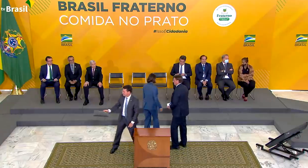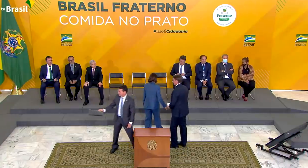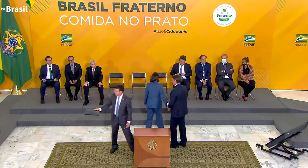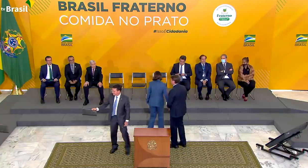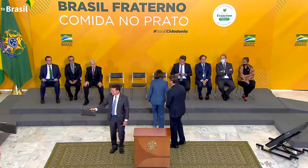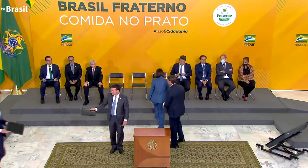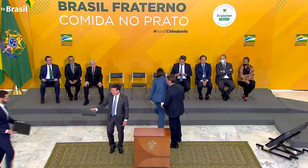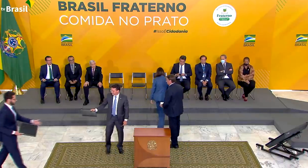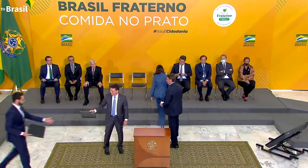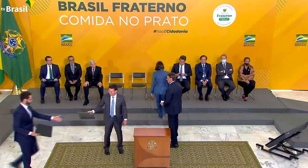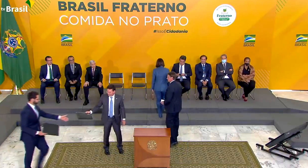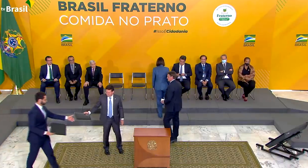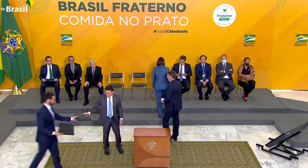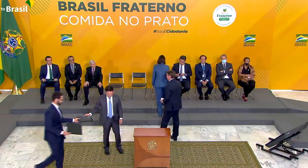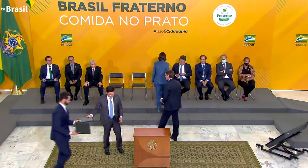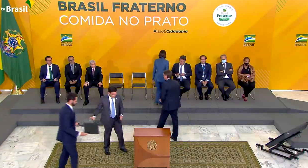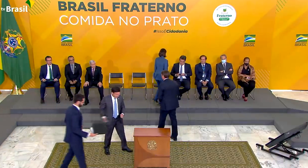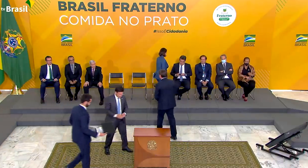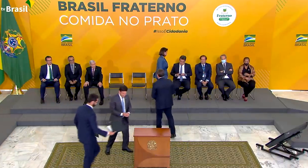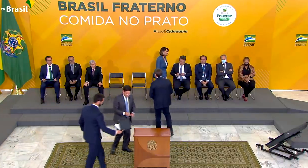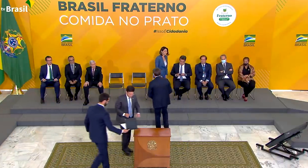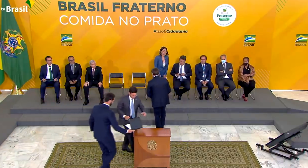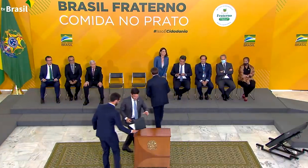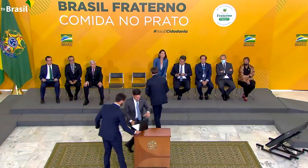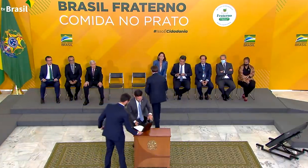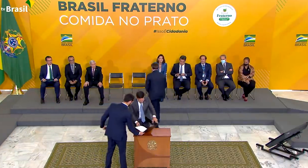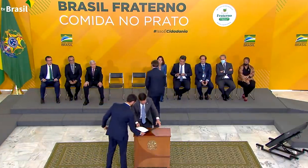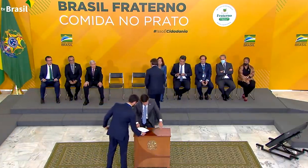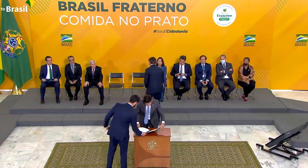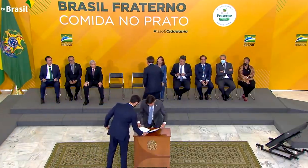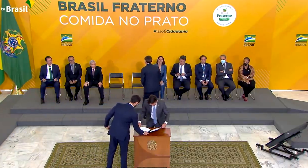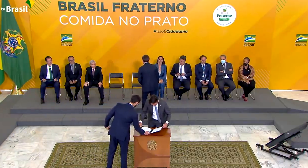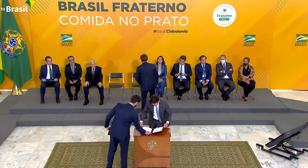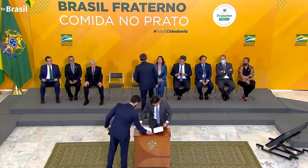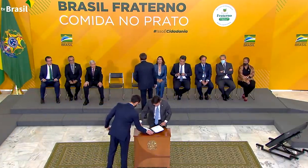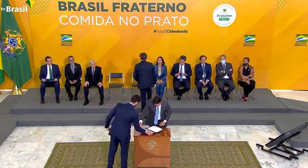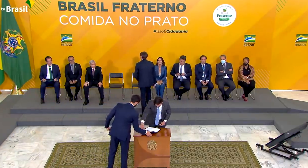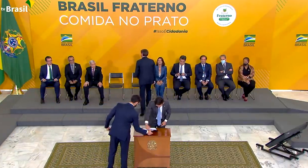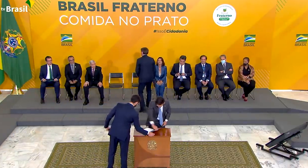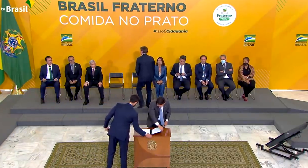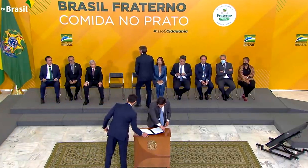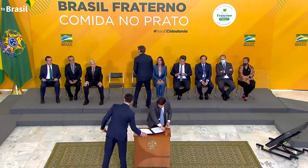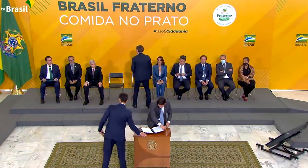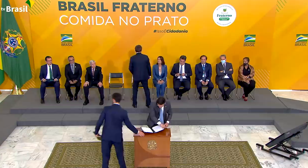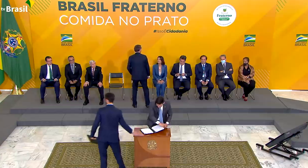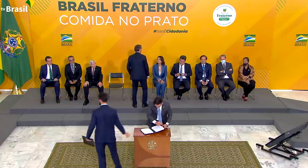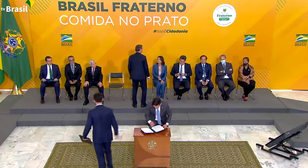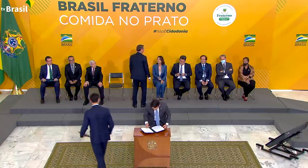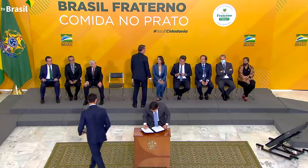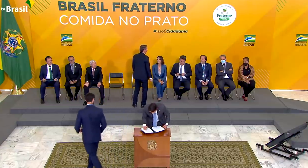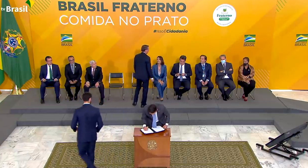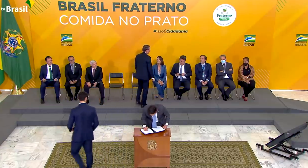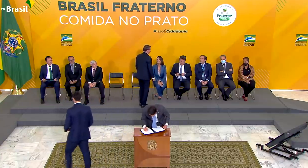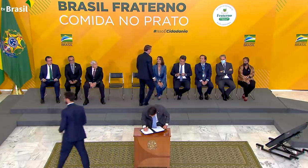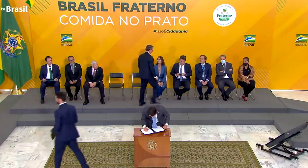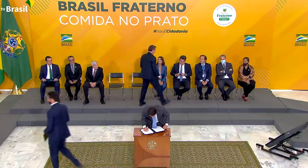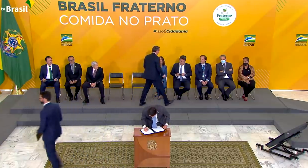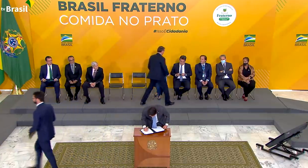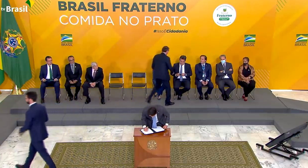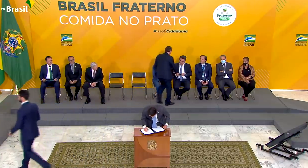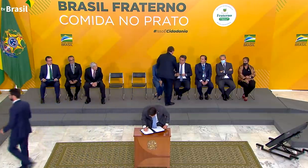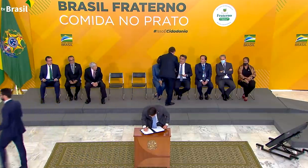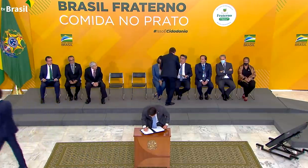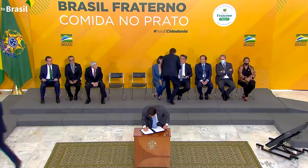Portaria 708, que dispõe sobre o selo de reconhecimento de doadores de